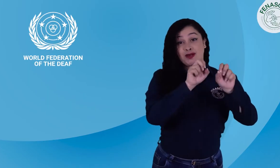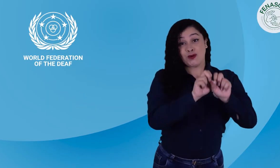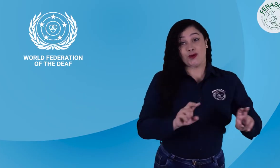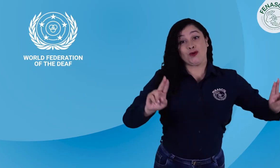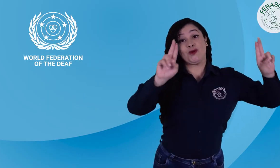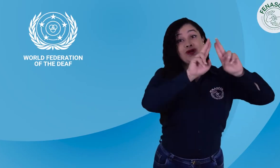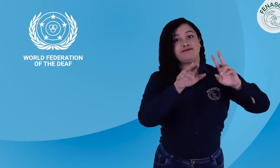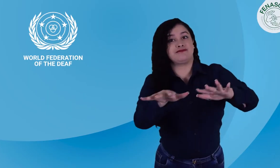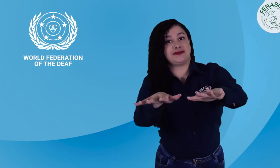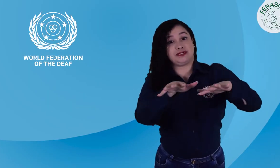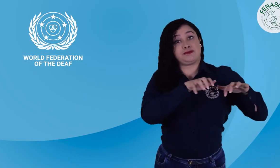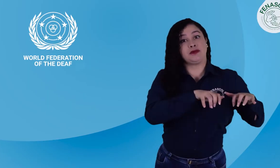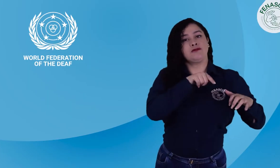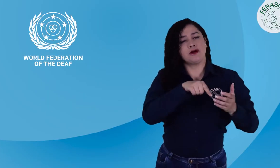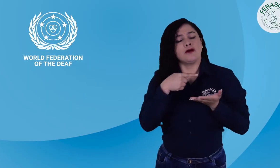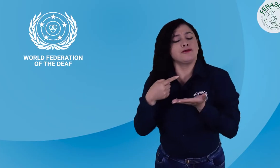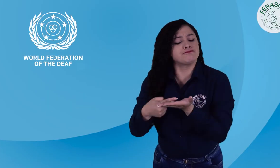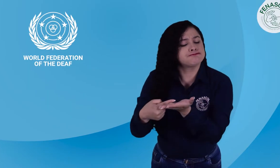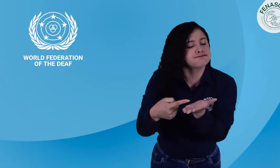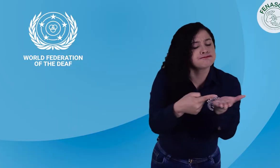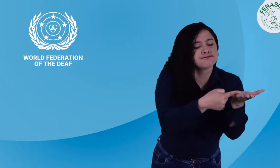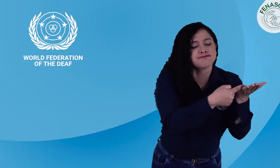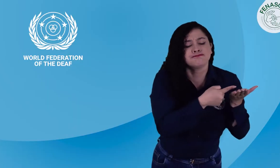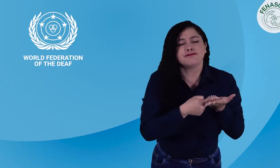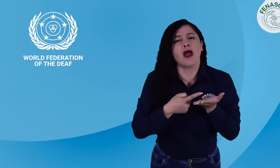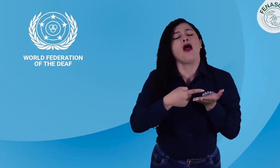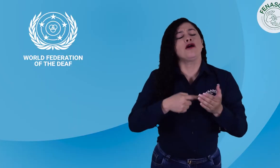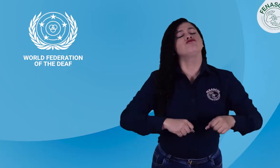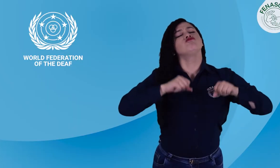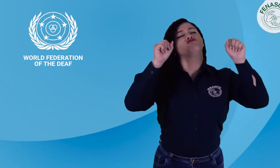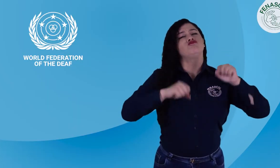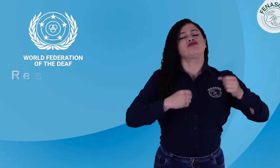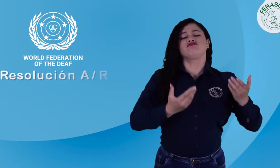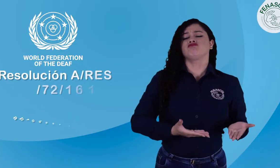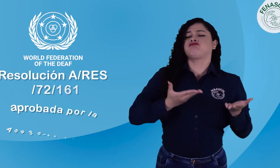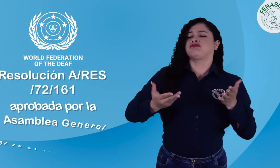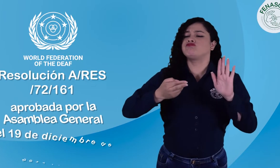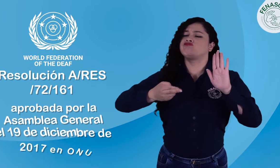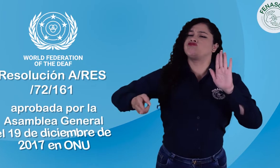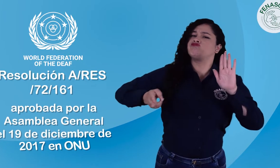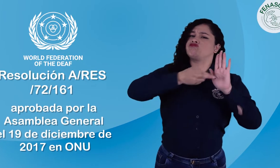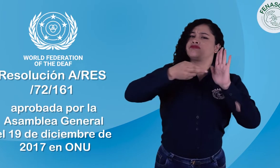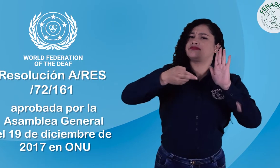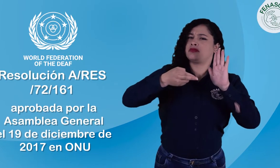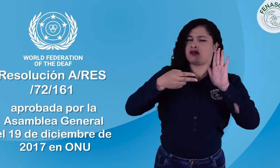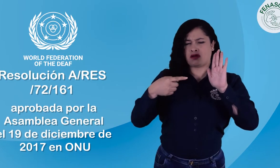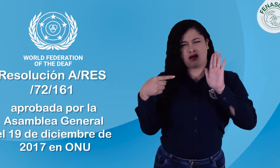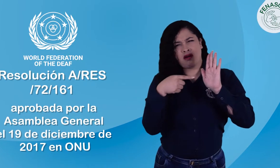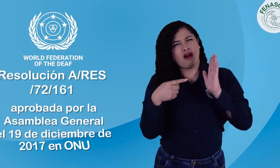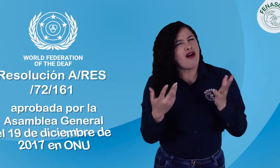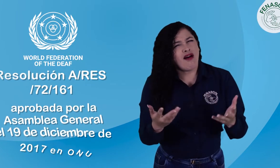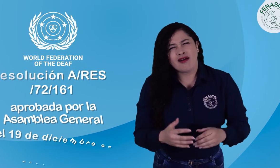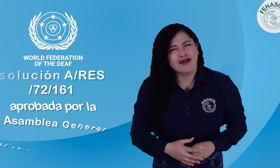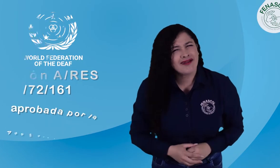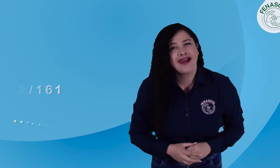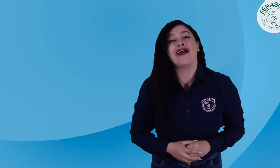La Asamblea General de la ONU proclamó oficialmente, a través de una resolución,